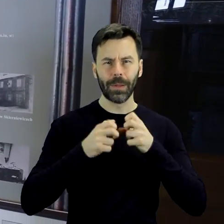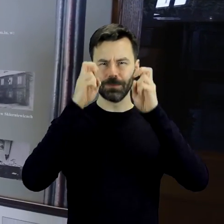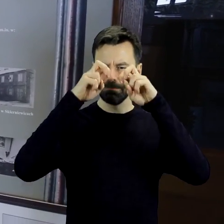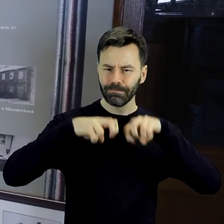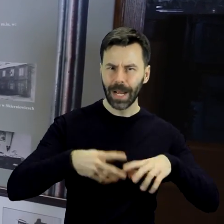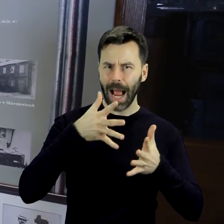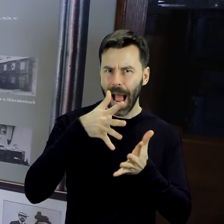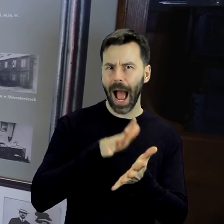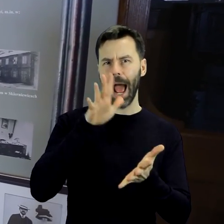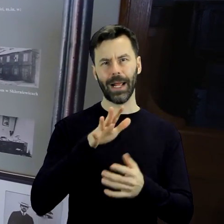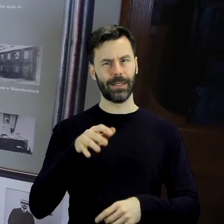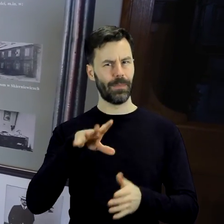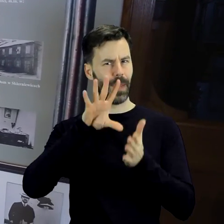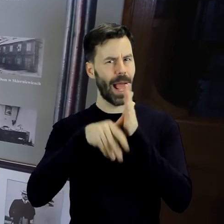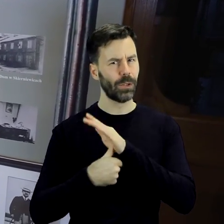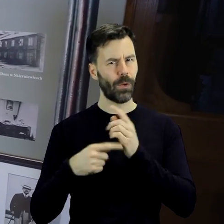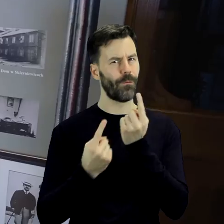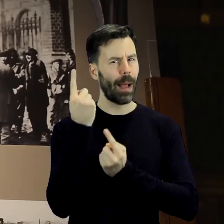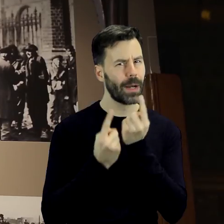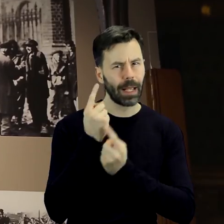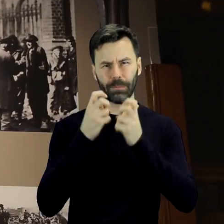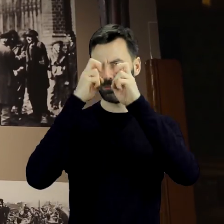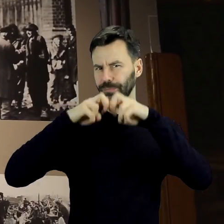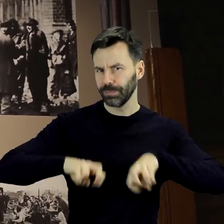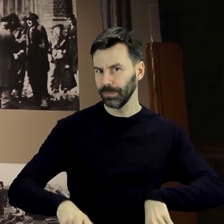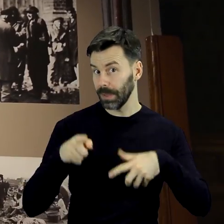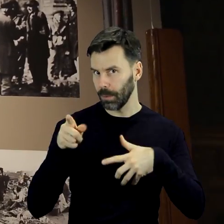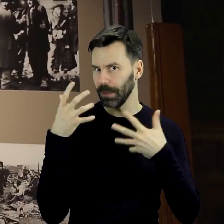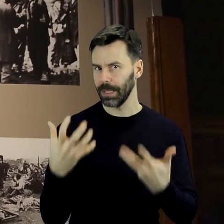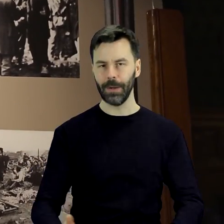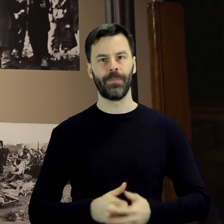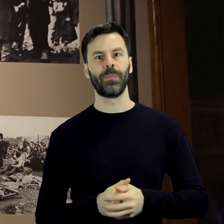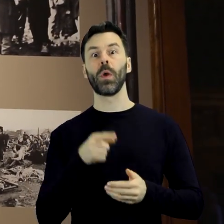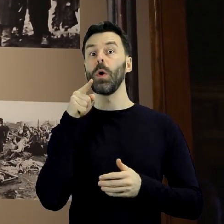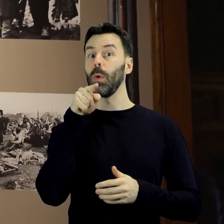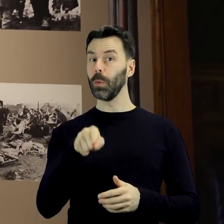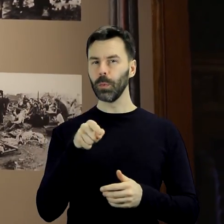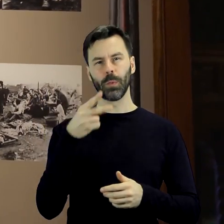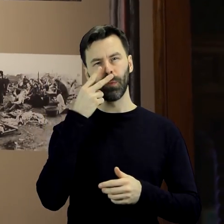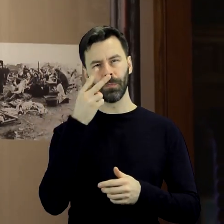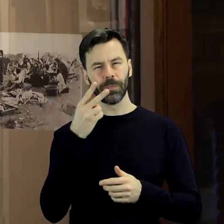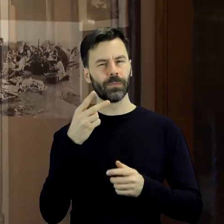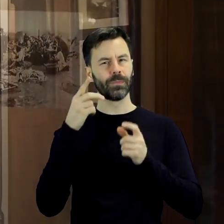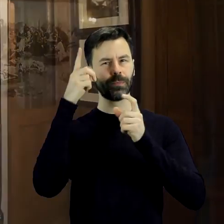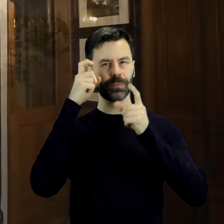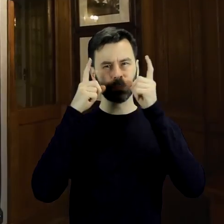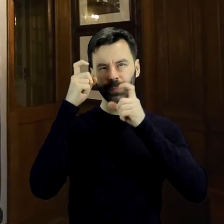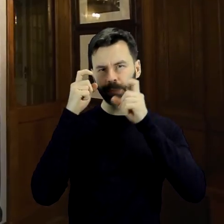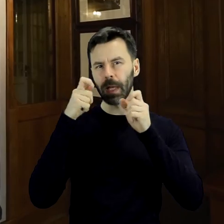scenerię fabrycznego miasta. Na ekspozycji można odnaleźć m.in. kadry z ekranizacji Ziemi Obiecanej